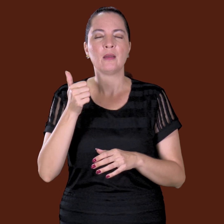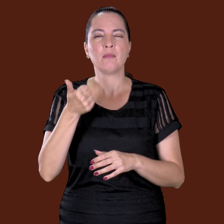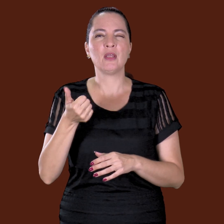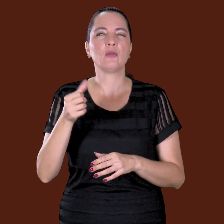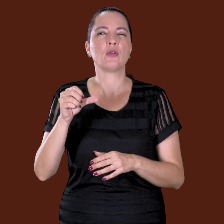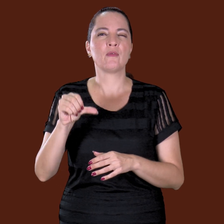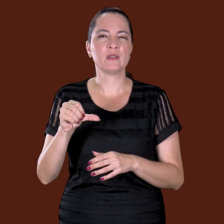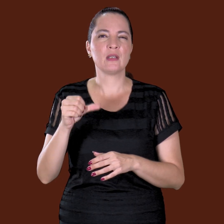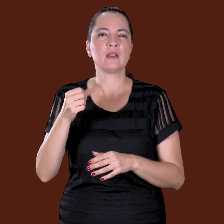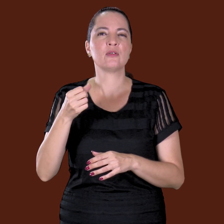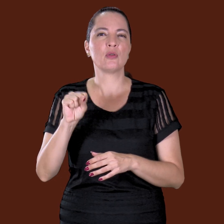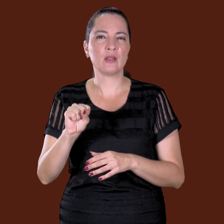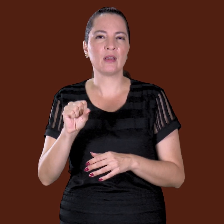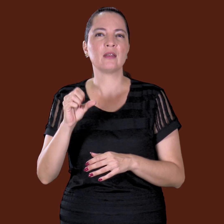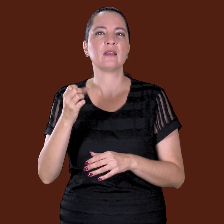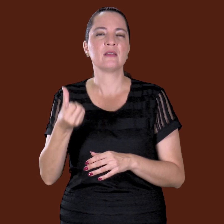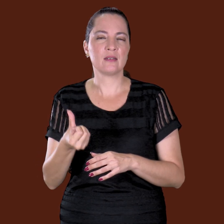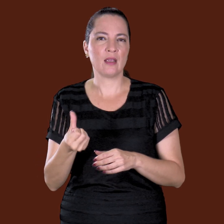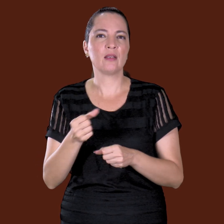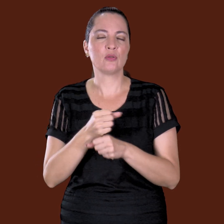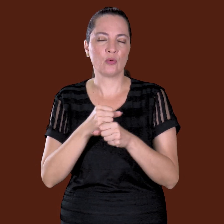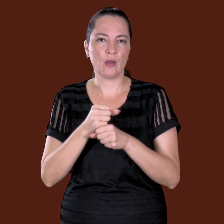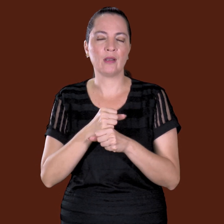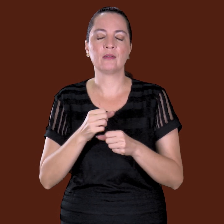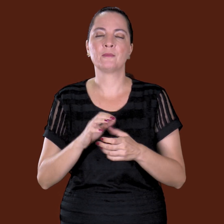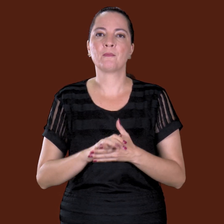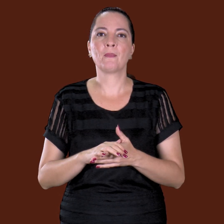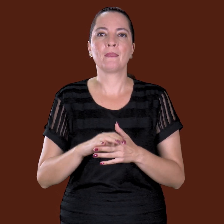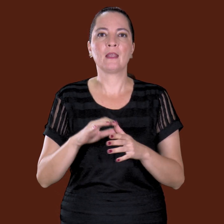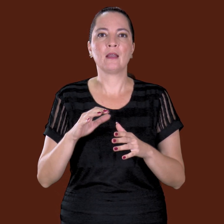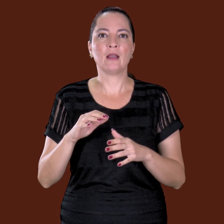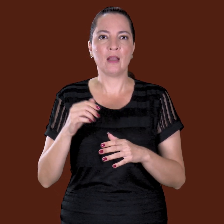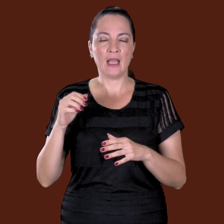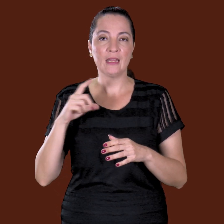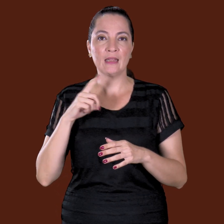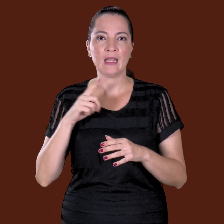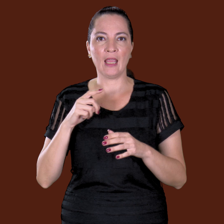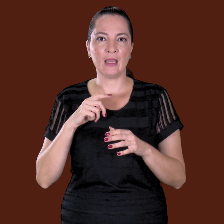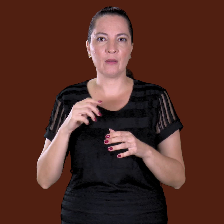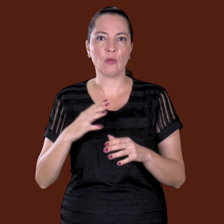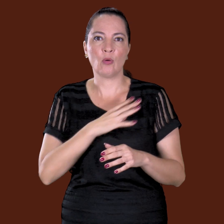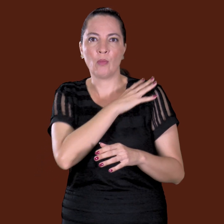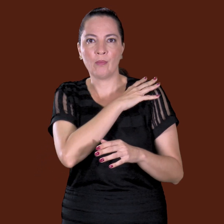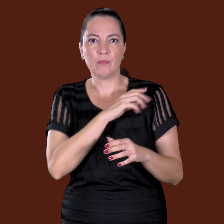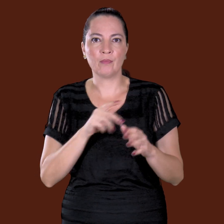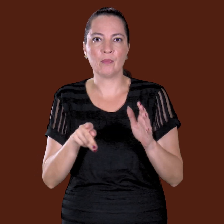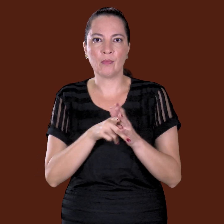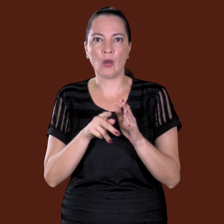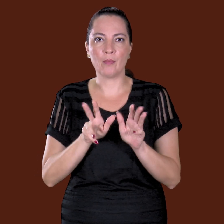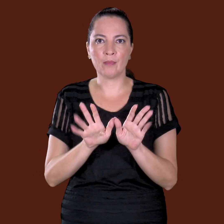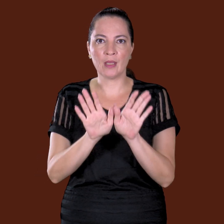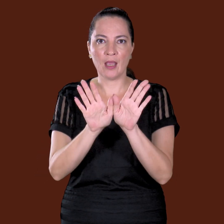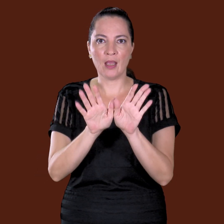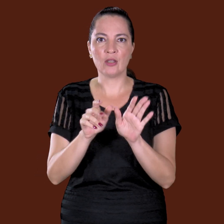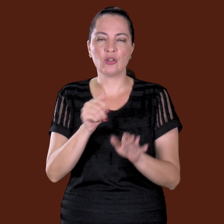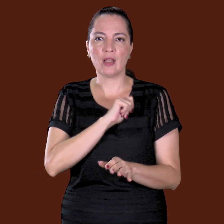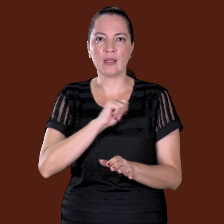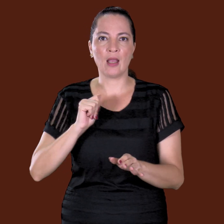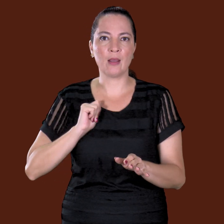1986, os mirrares estavam no auge em Anápolis, saiu um fantástico, comandante da esquadrilha